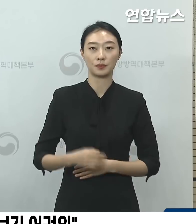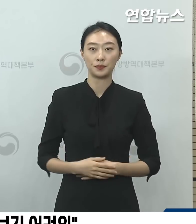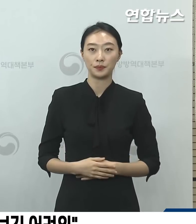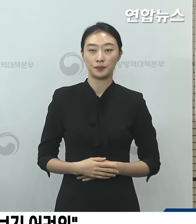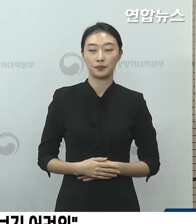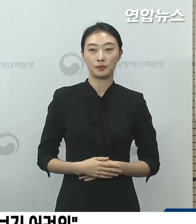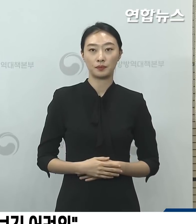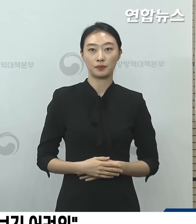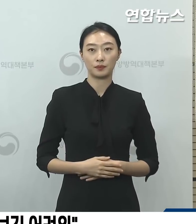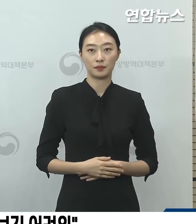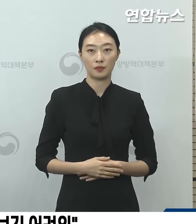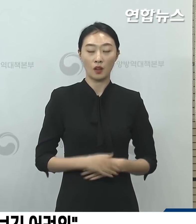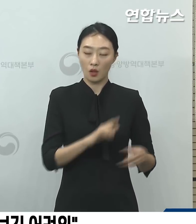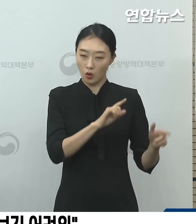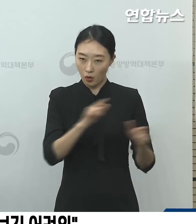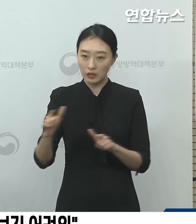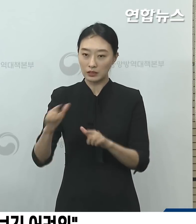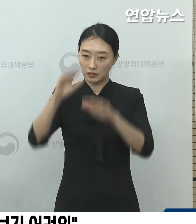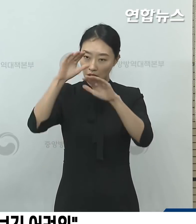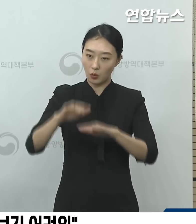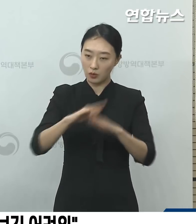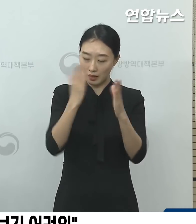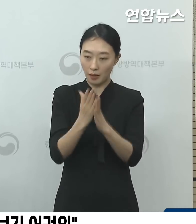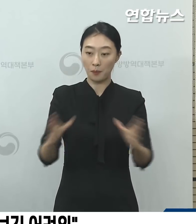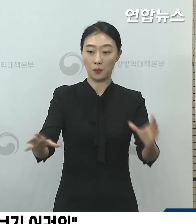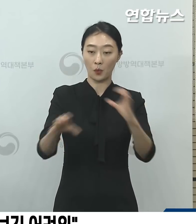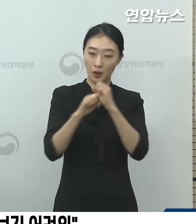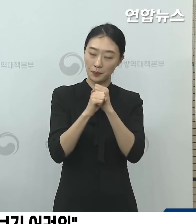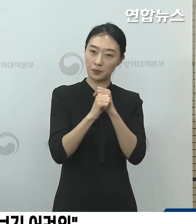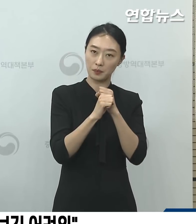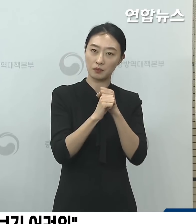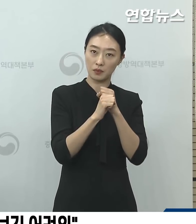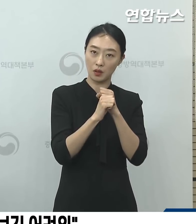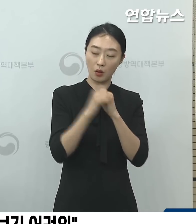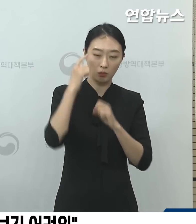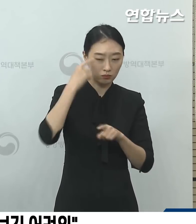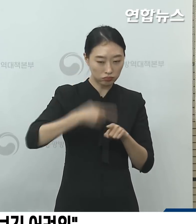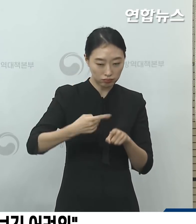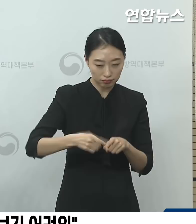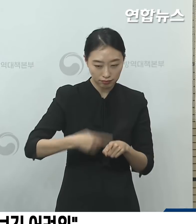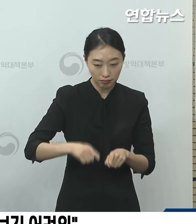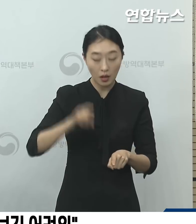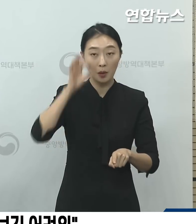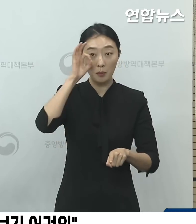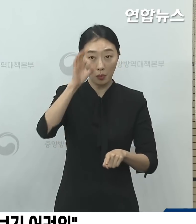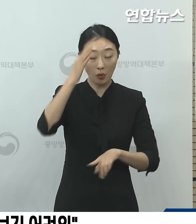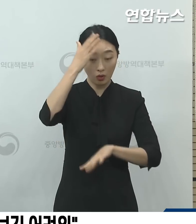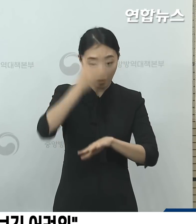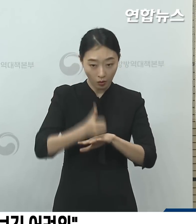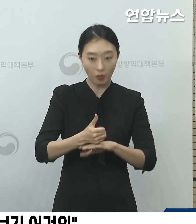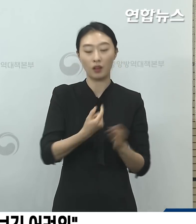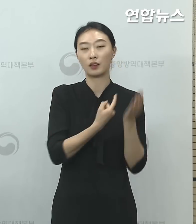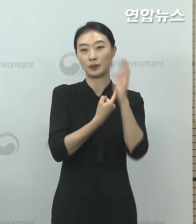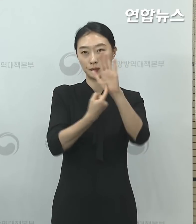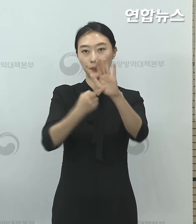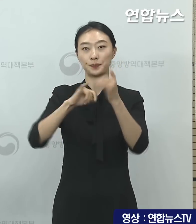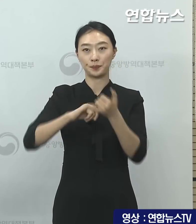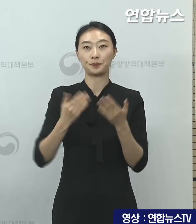포함해서 다양한 가능성을 놓고 좀 분석을 하고 그리고 말씀을 드리도록 하겠습니다.